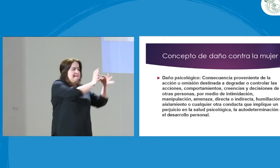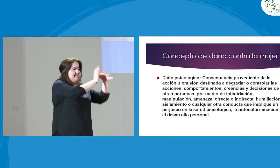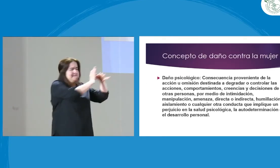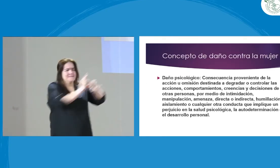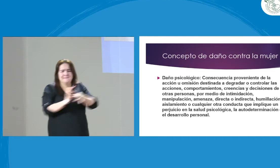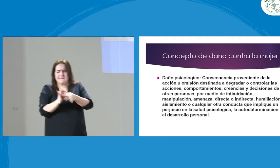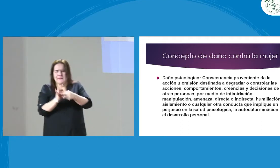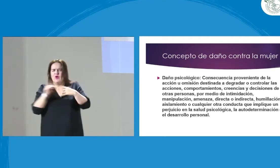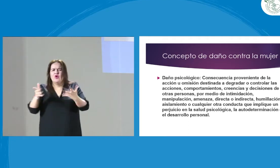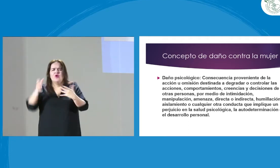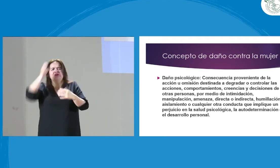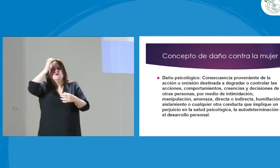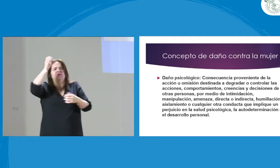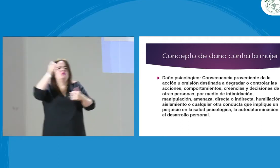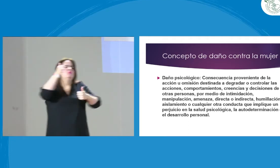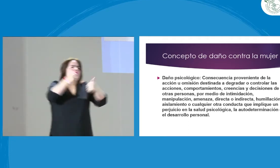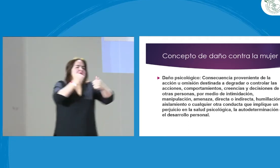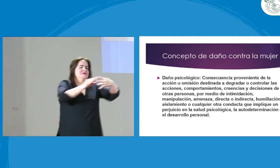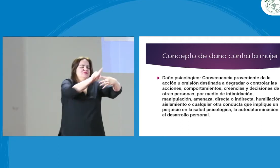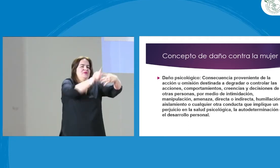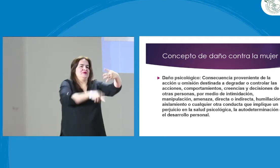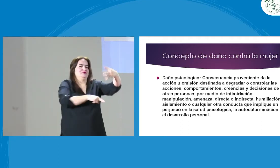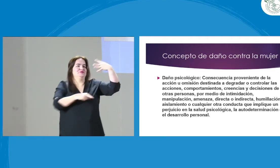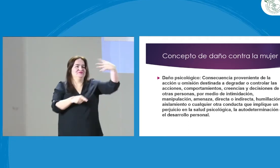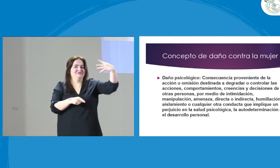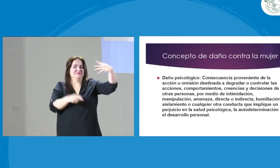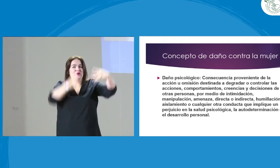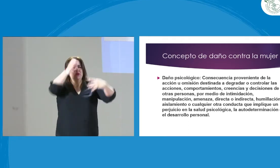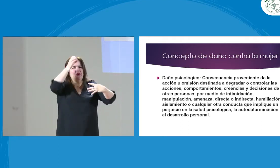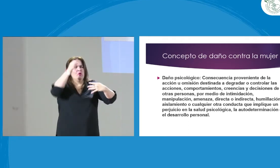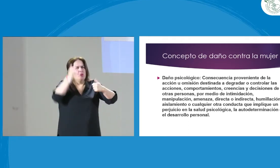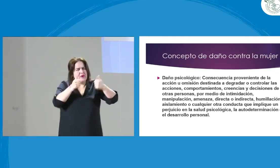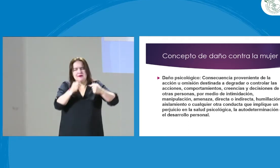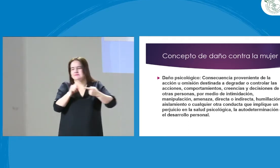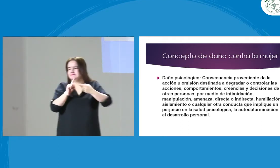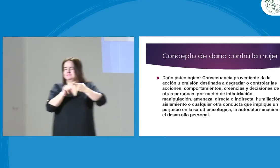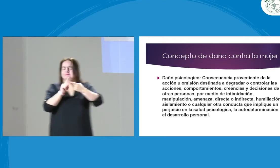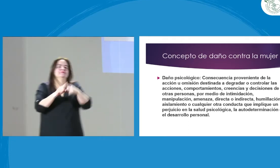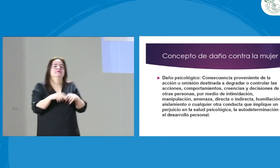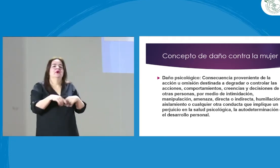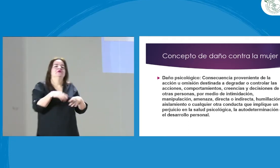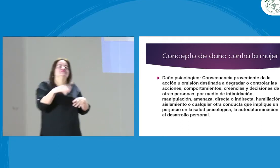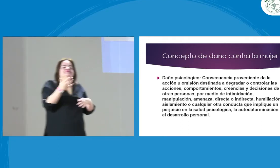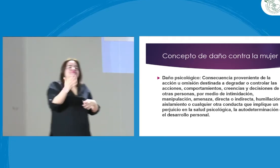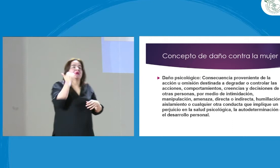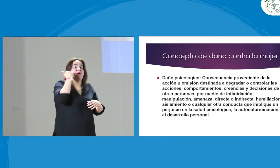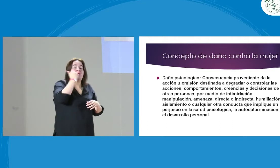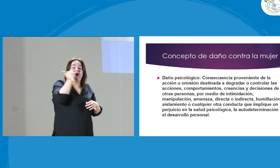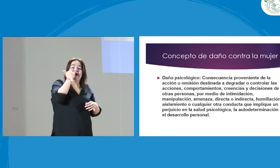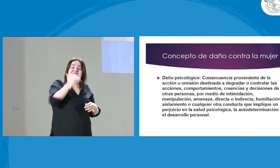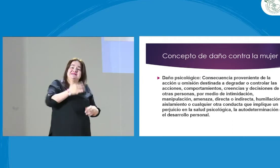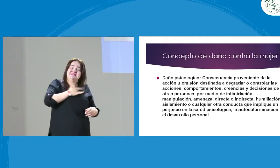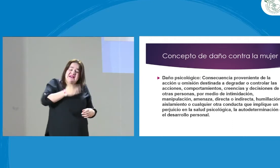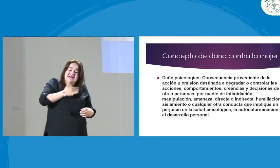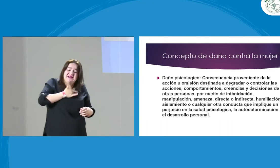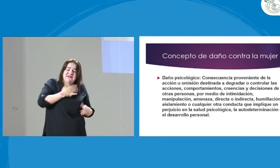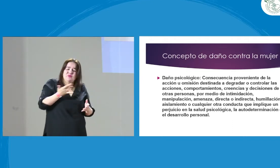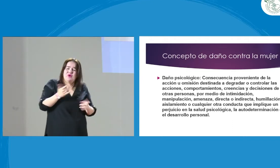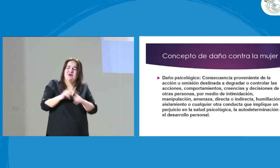Entonces, dentro de esta ley 1257 se tienen algunos conceptos, vamos a hablar de ellos. Vamos a dar algunas definiciones. El primero